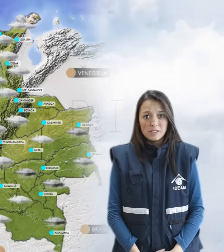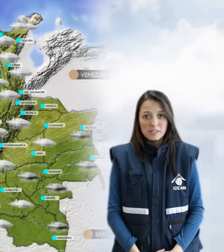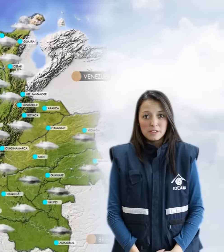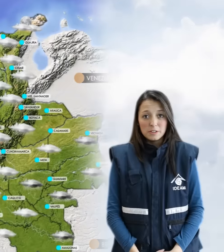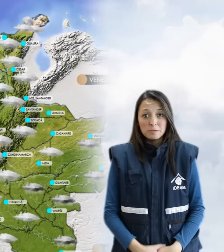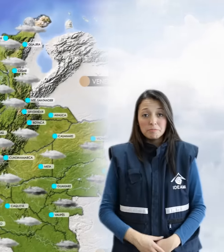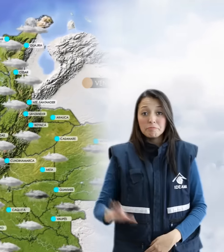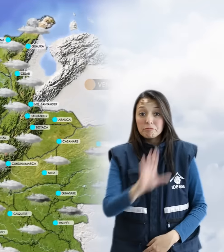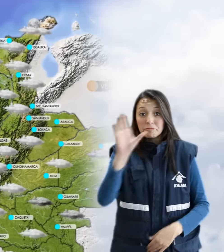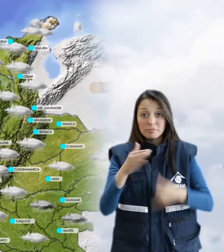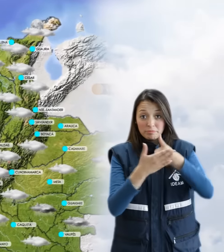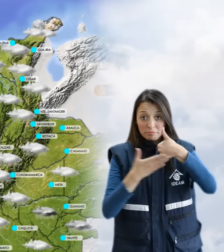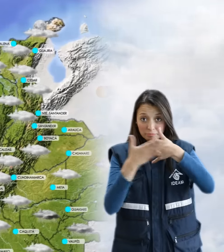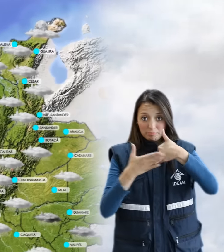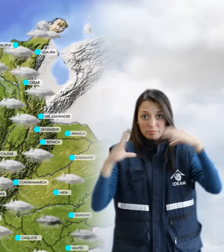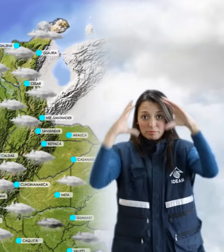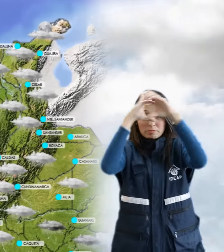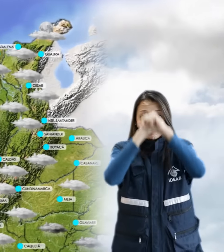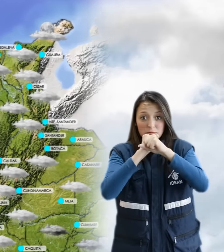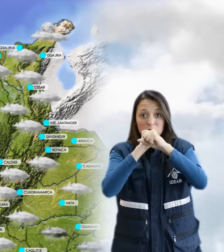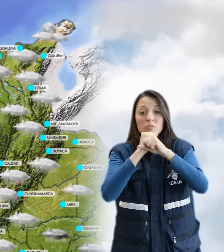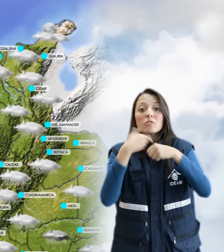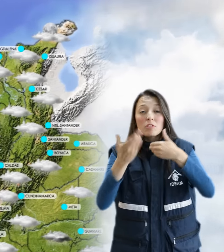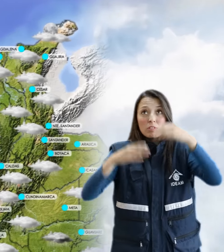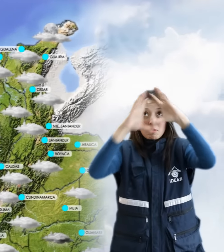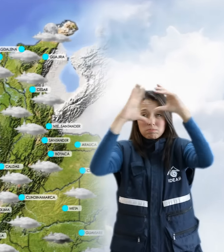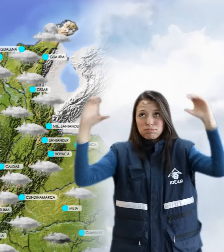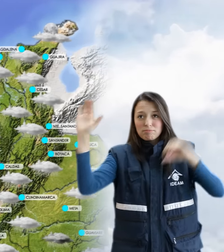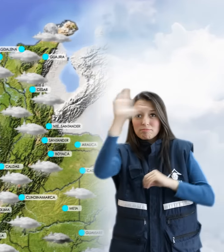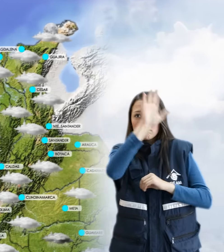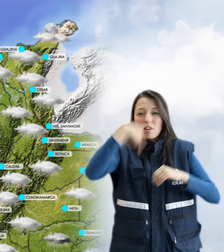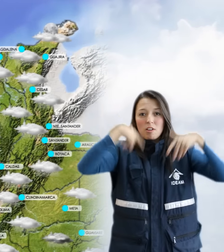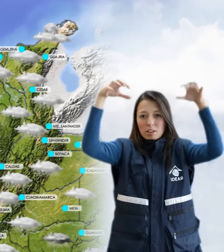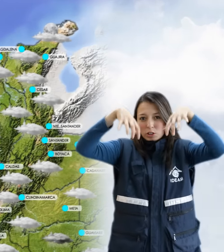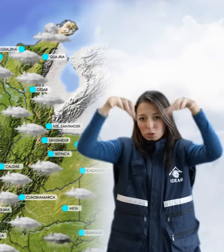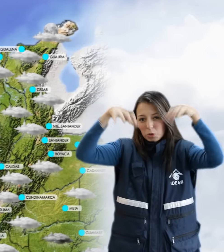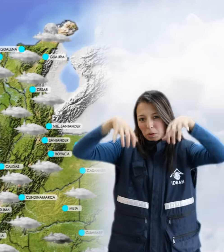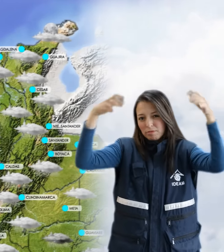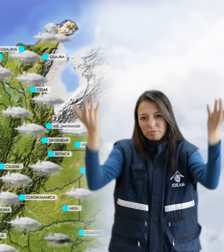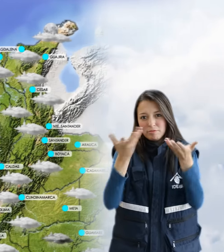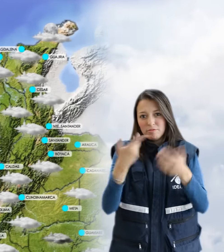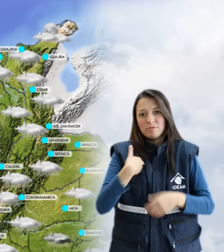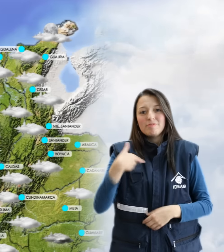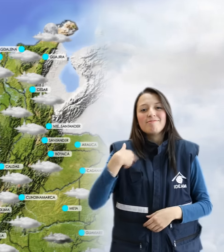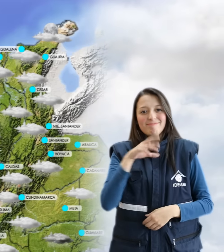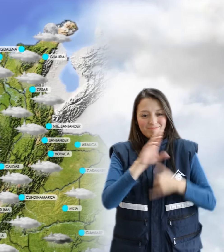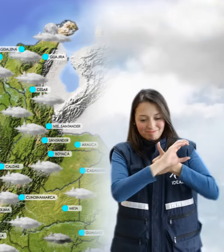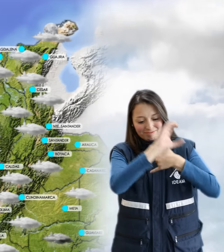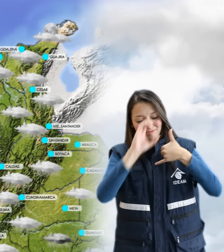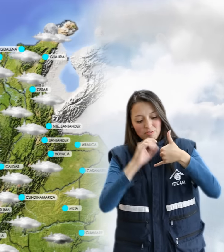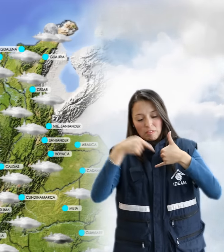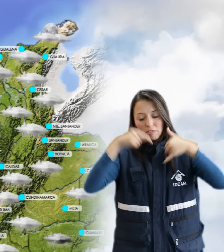A nivel nacional durante la noche se espera incremento de la nubosidad. Esto nos dejará lluvias en amplios sectores de la región Caribe. Estas serán de